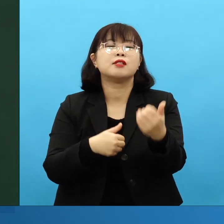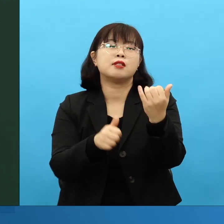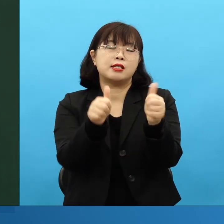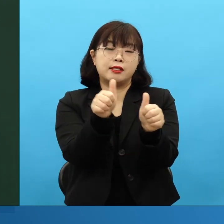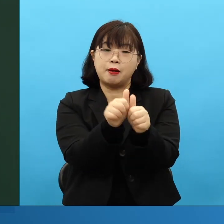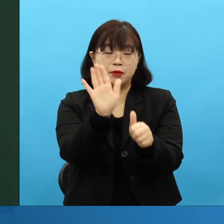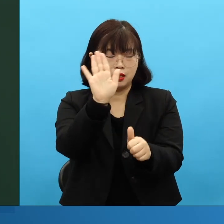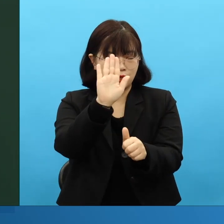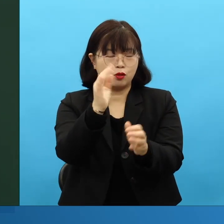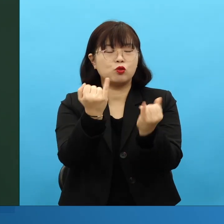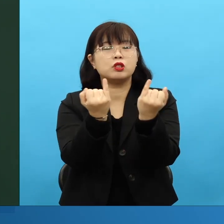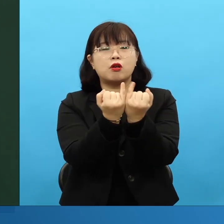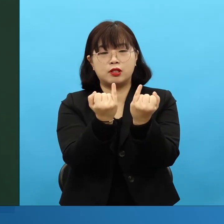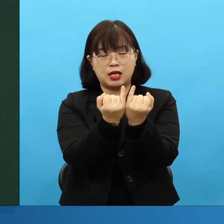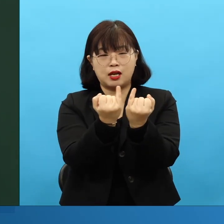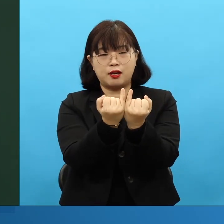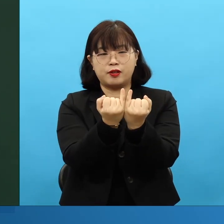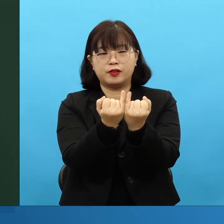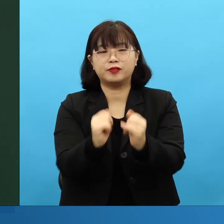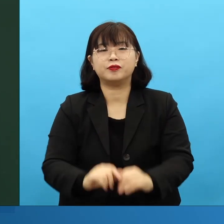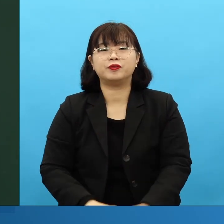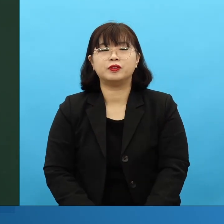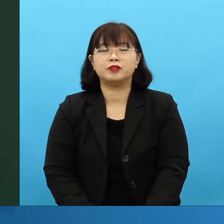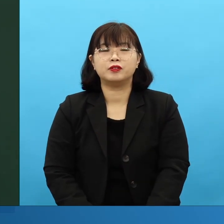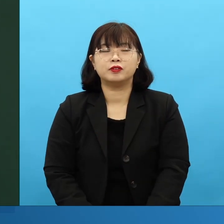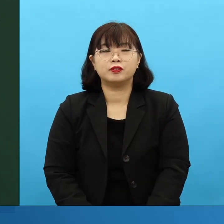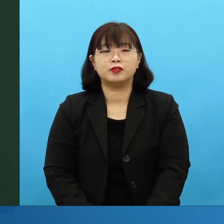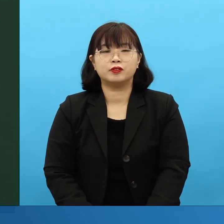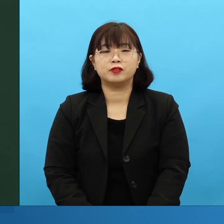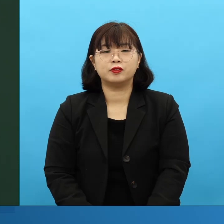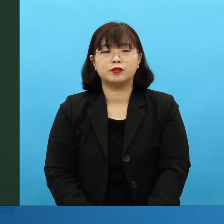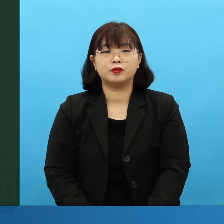자, 그런 중에 오늘은, 무엇을 중요하게 받냐 하는 겁니다.